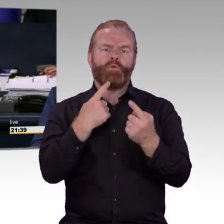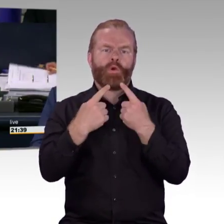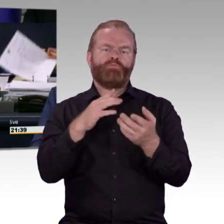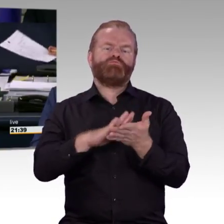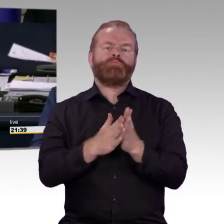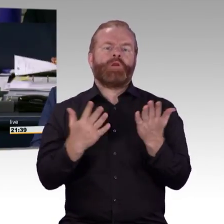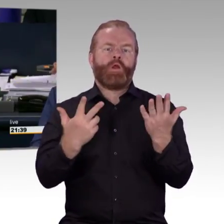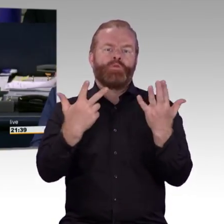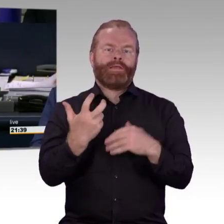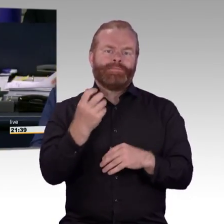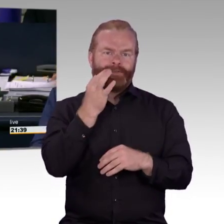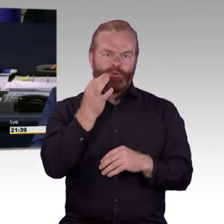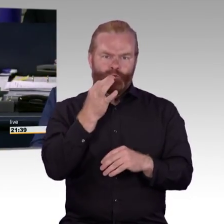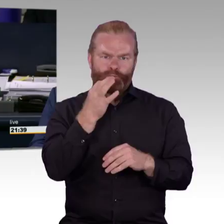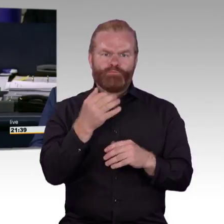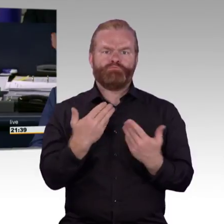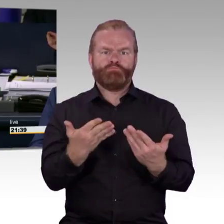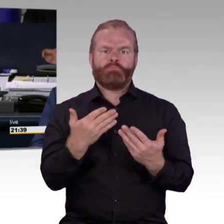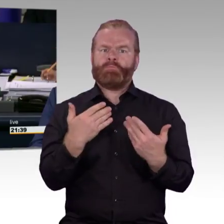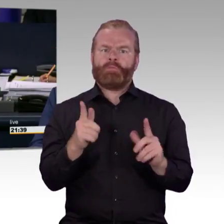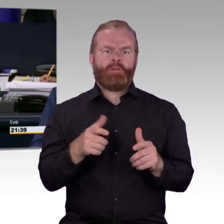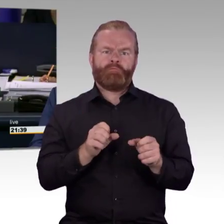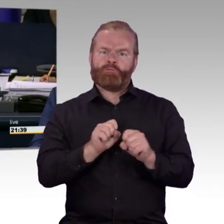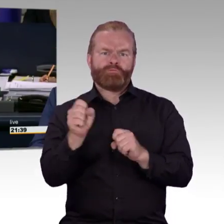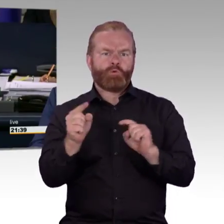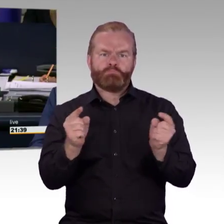Bundesregierung, der parlamentarischen Staatssekretärin Kerstin Griese.